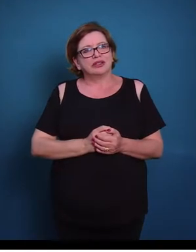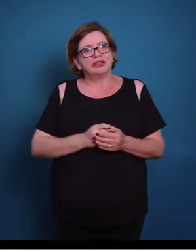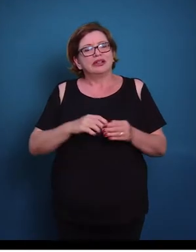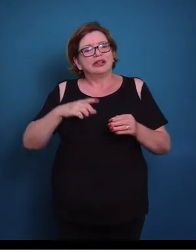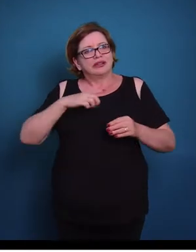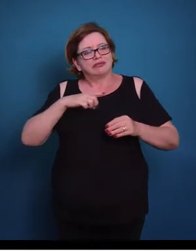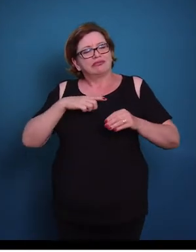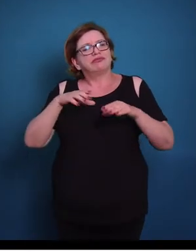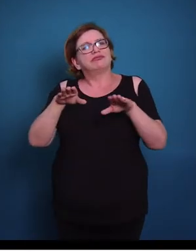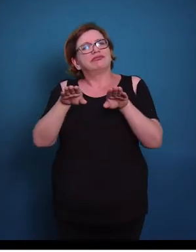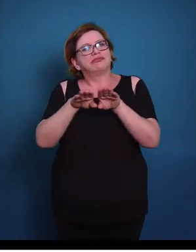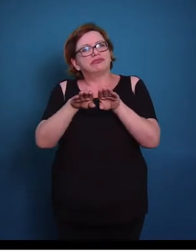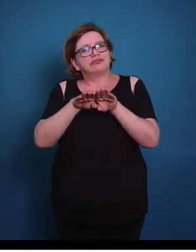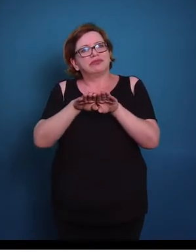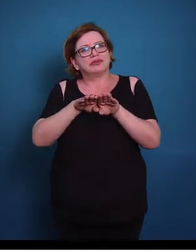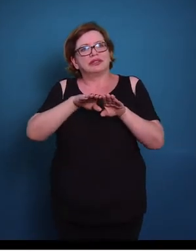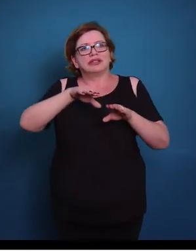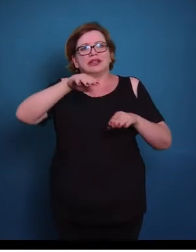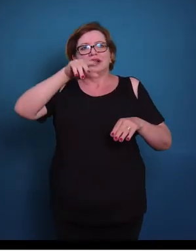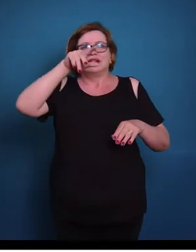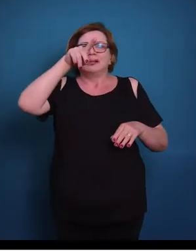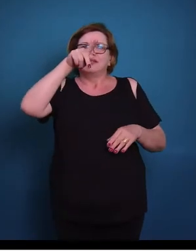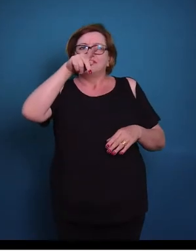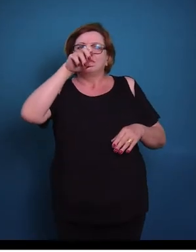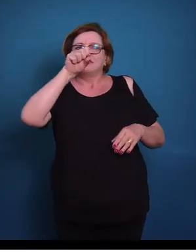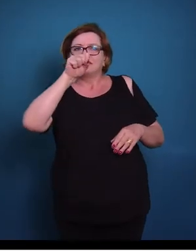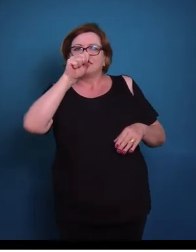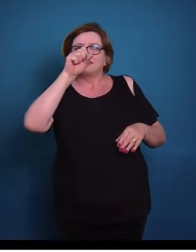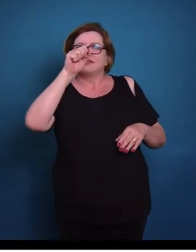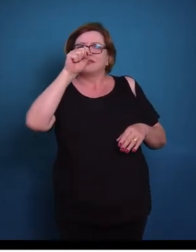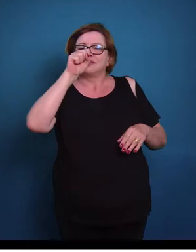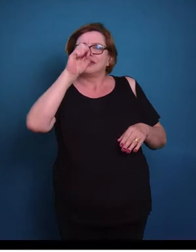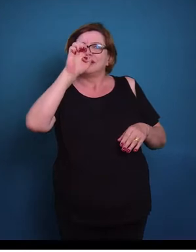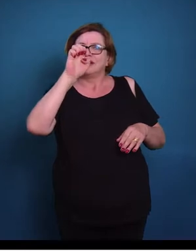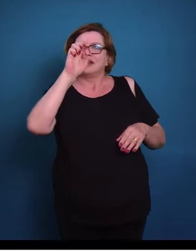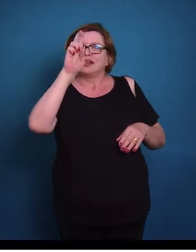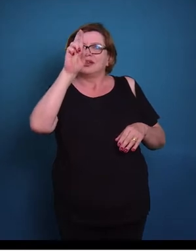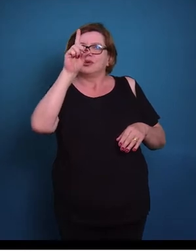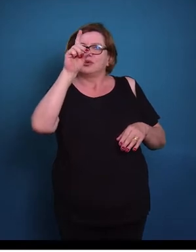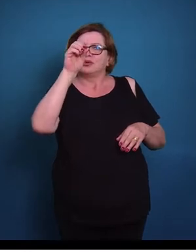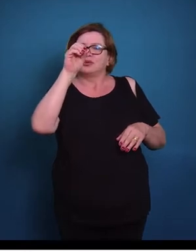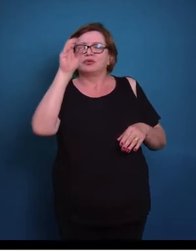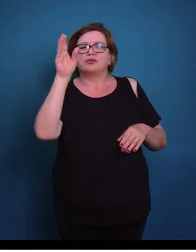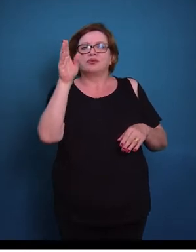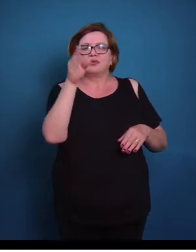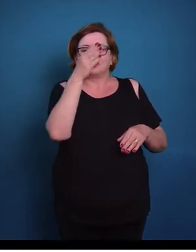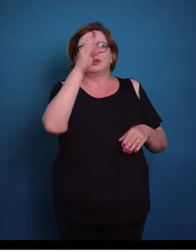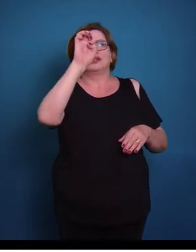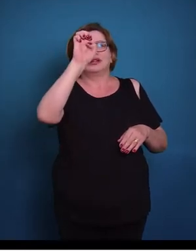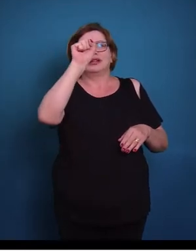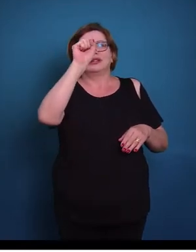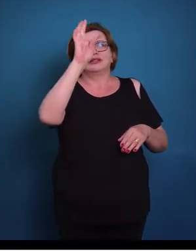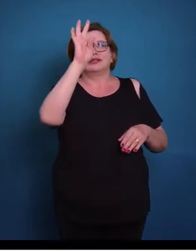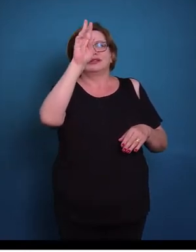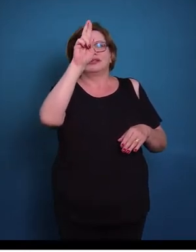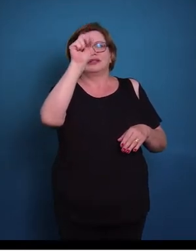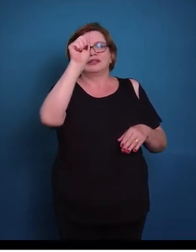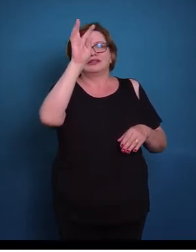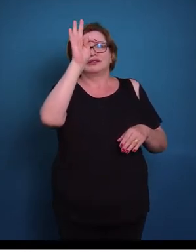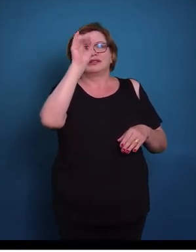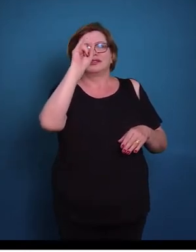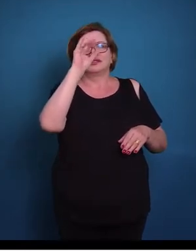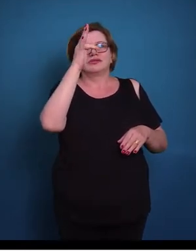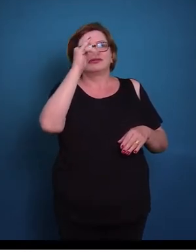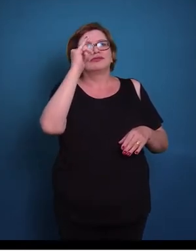Nós temos também o epitélio pseudostratificado. Então o que acontece no epitélio pseudostratificado? Ele é uma camada simples de